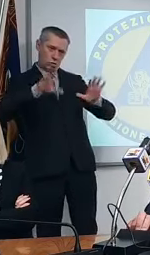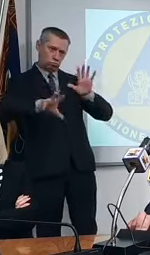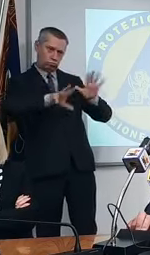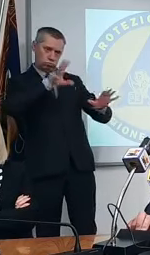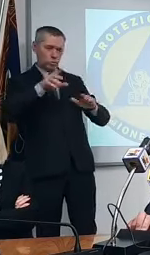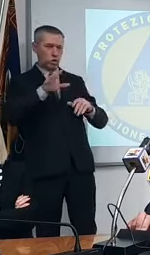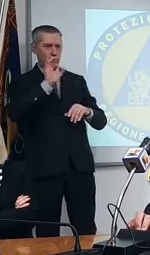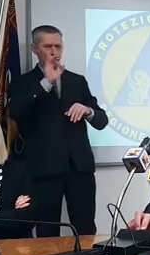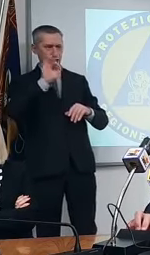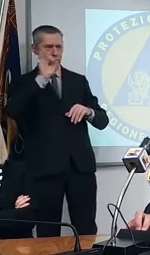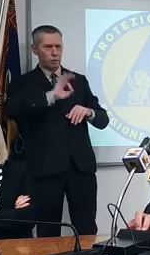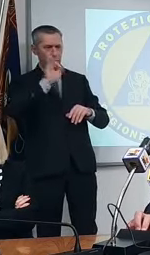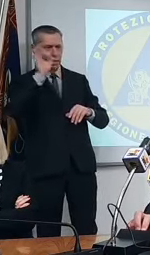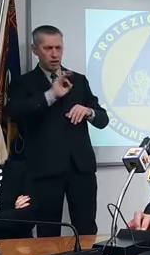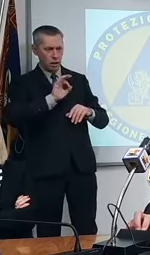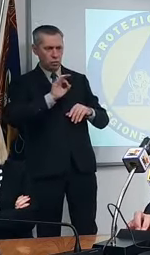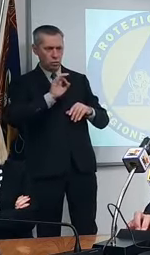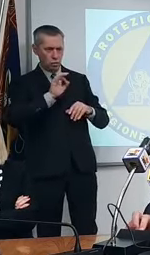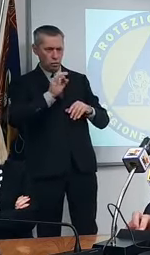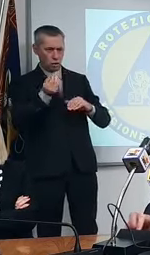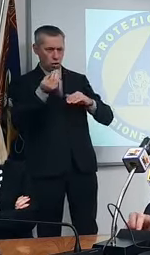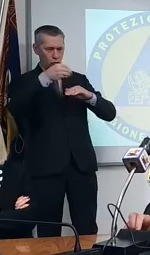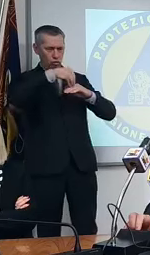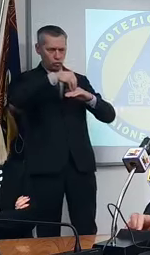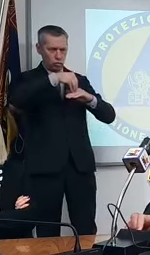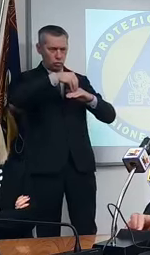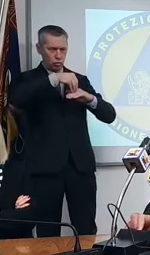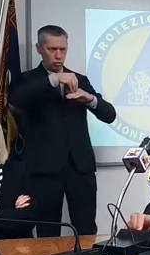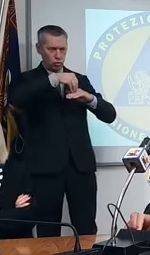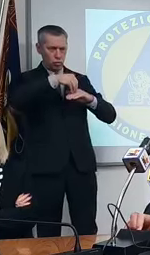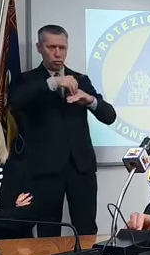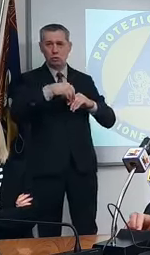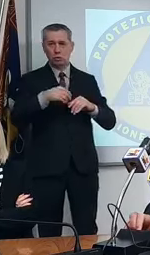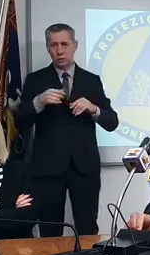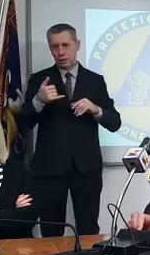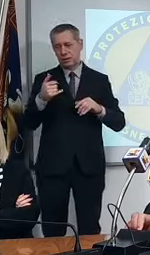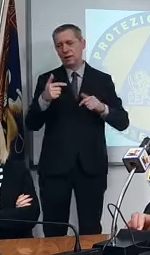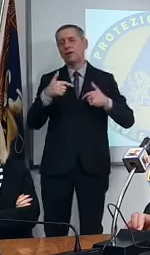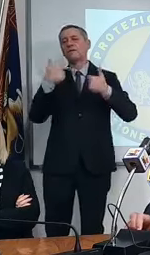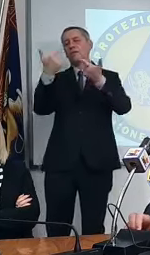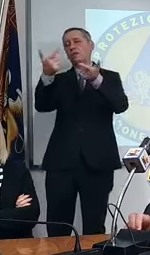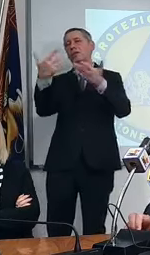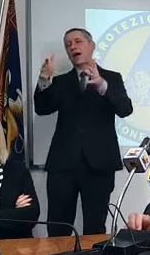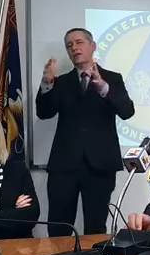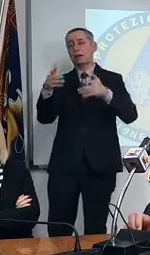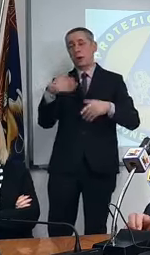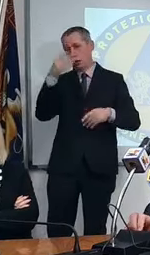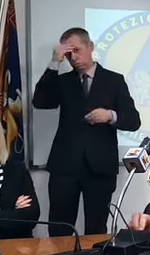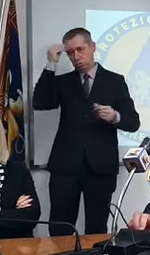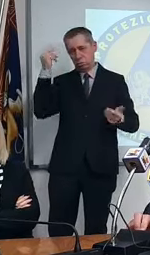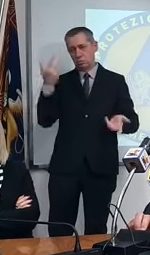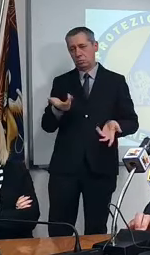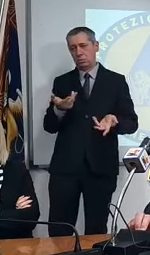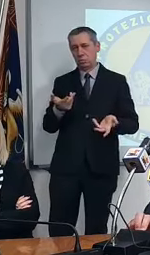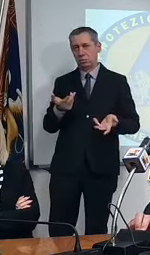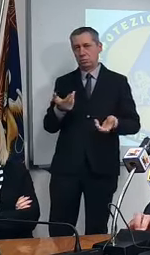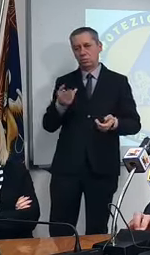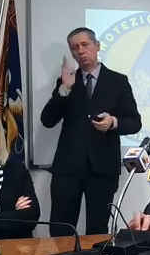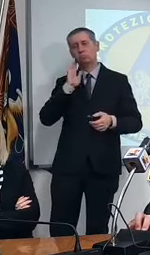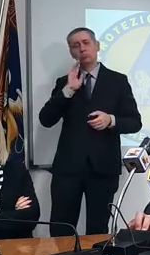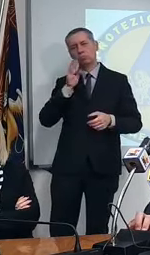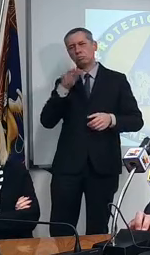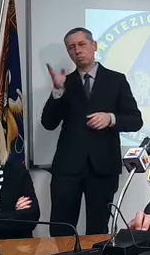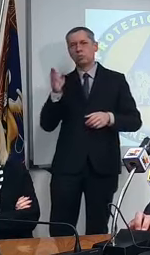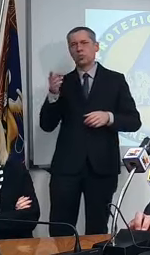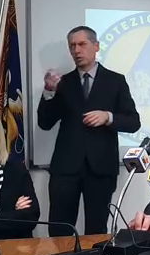quel 50% di mezzi in più sì ve l'avevamo andata ma io non sì c'era andate a vedere